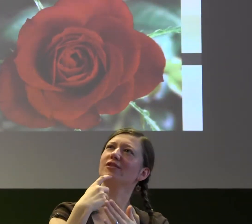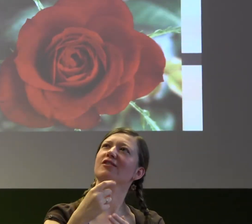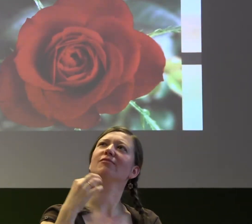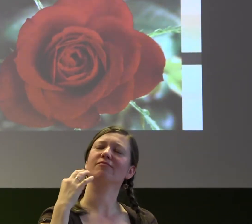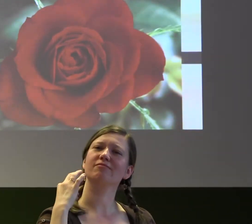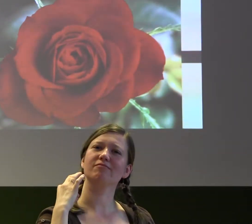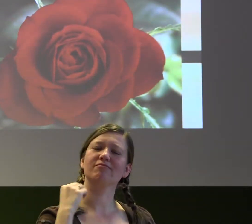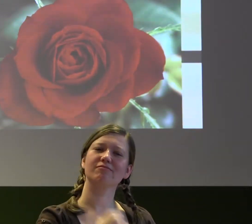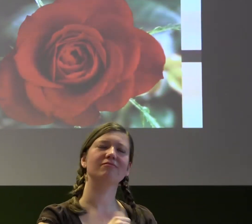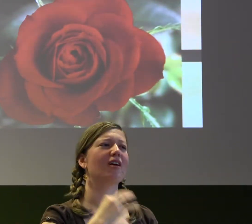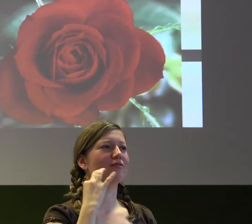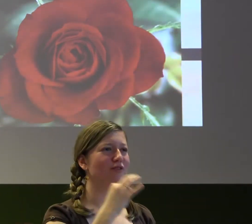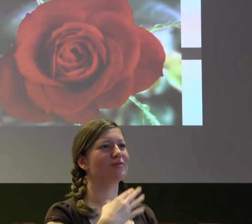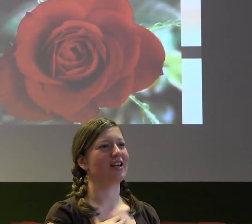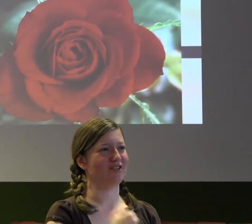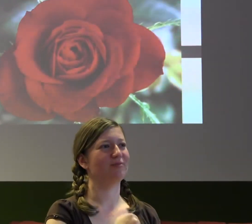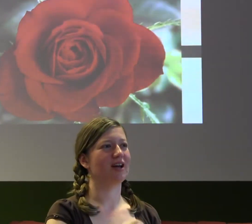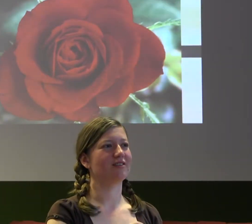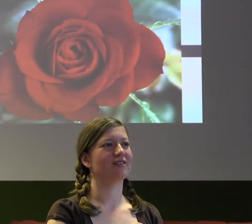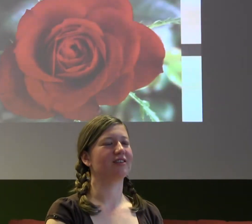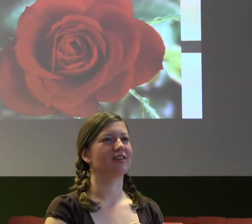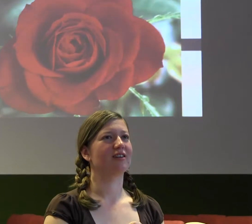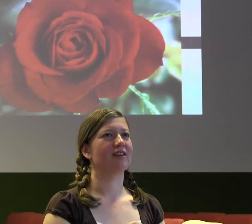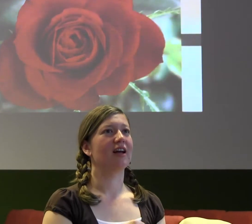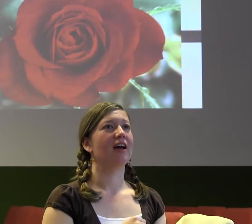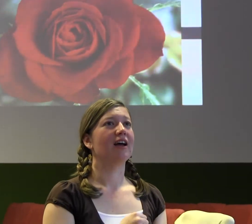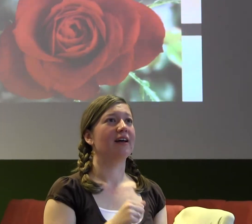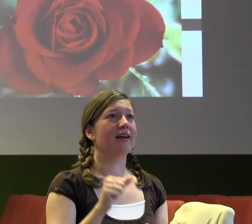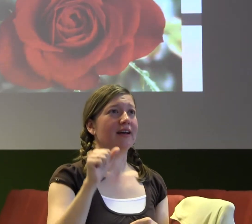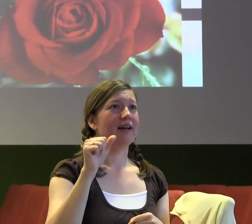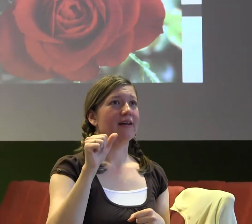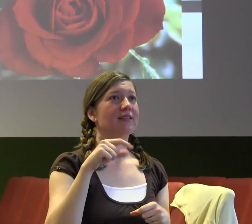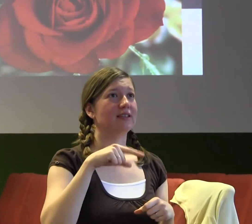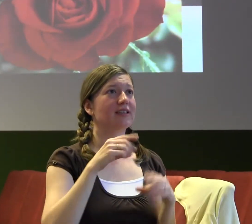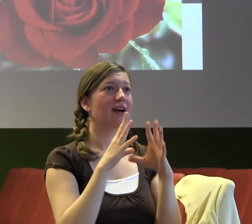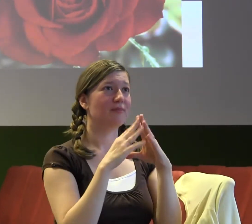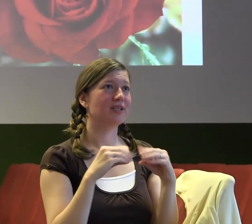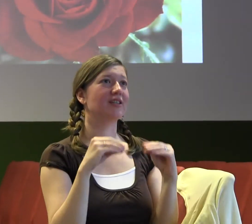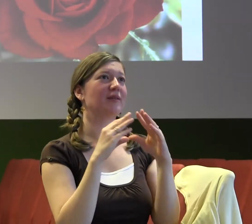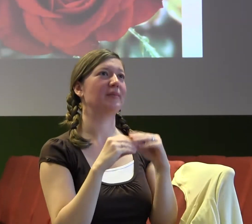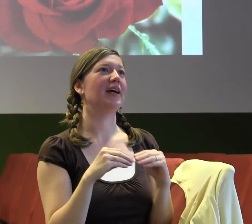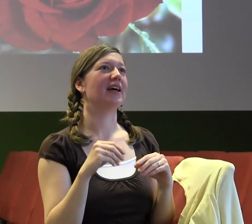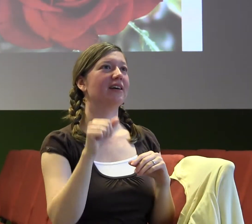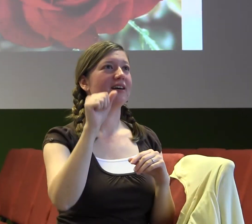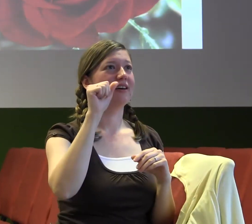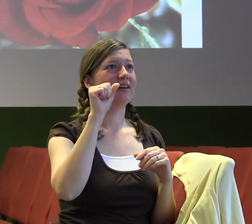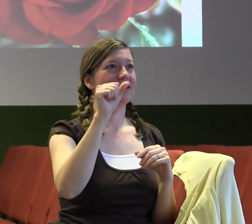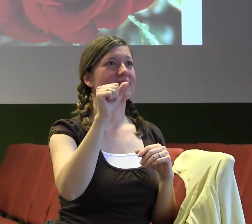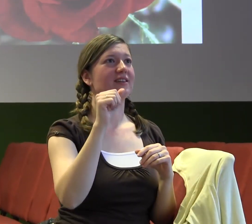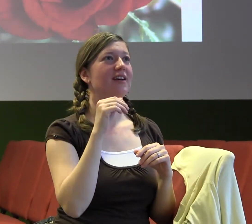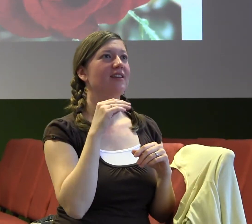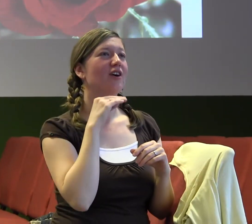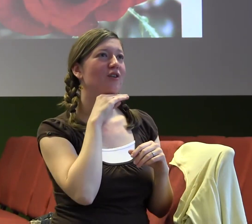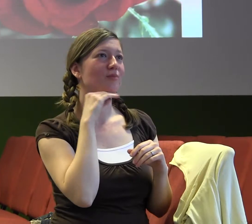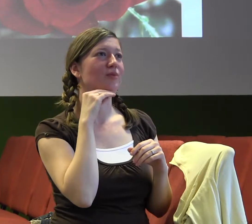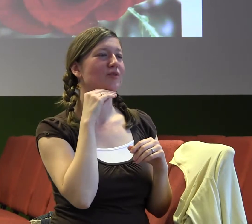světa. A když se ho ptali v jednom rozhovoru, v čem si myslí, že spočívá ta jeho úspěšnost, v čem je ten klíč, tajemství k tomu, že